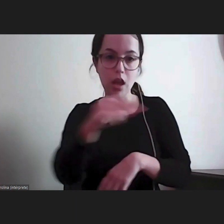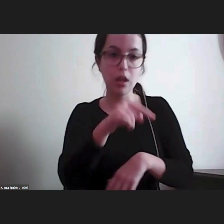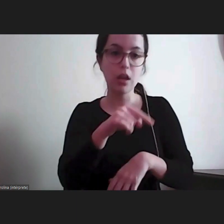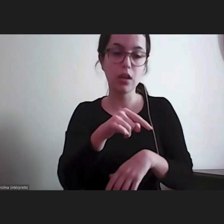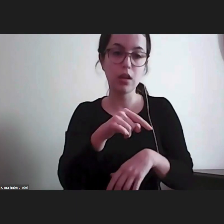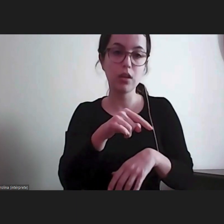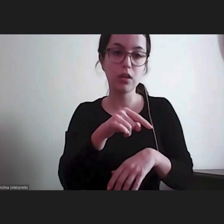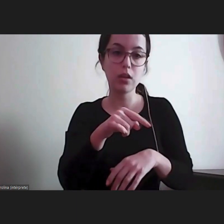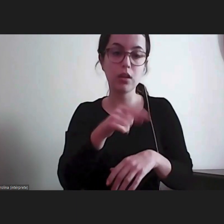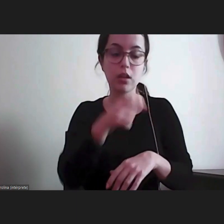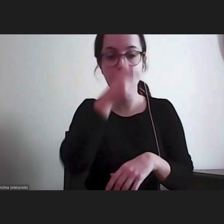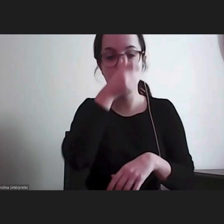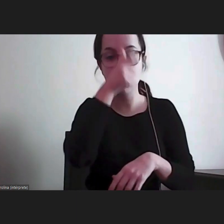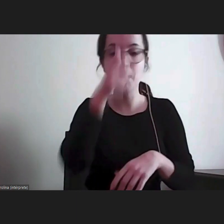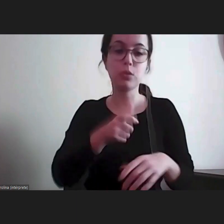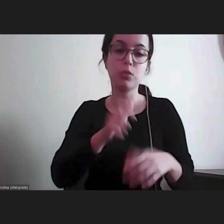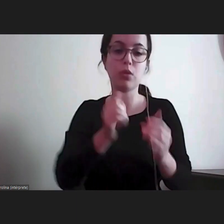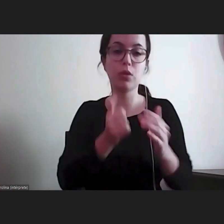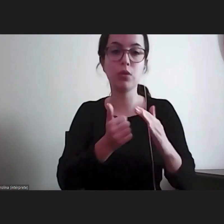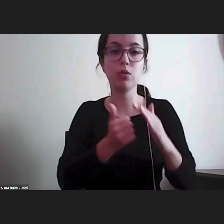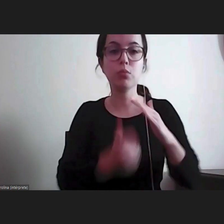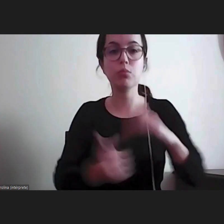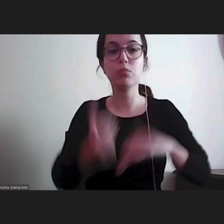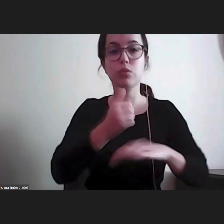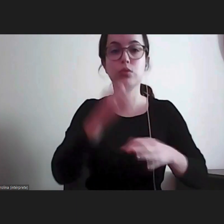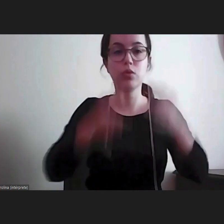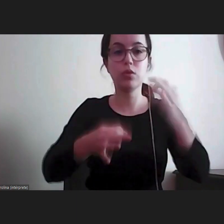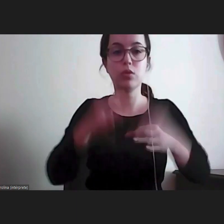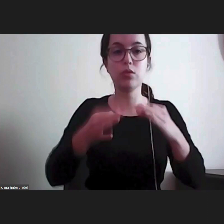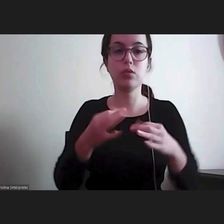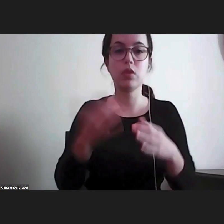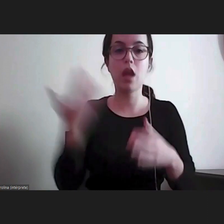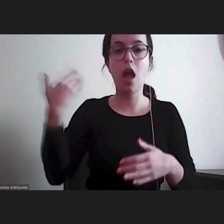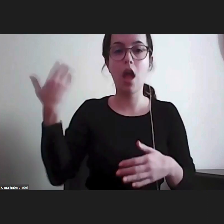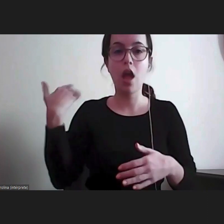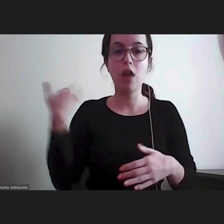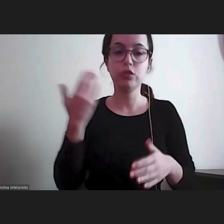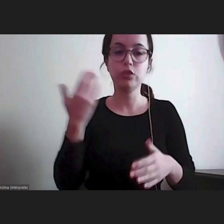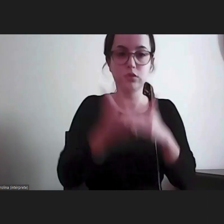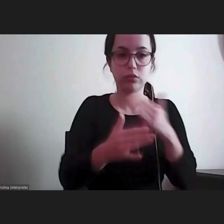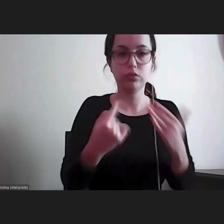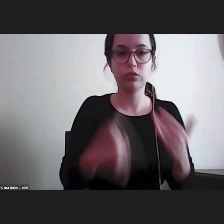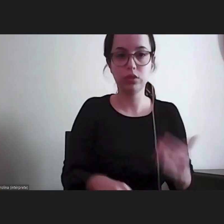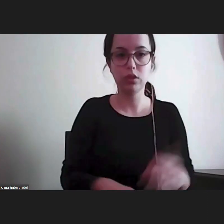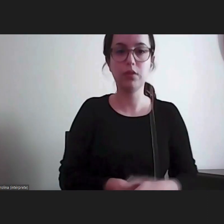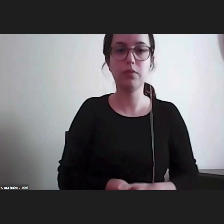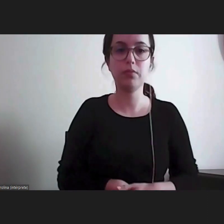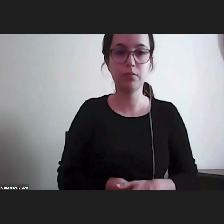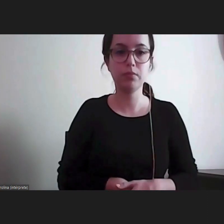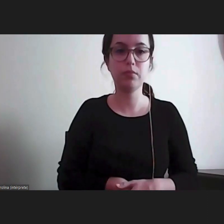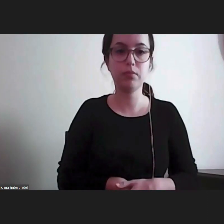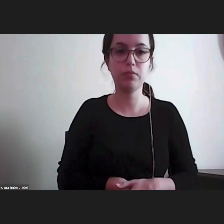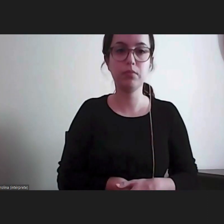figura do Provedor de Justiça que já existia. Quais são então esses elementos do estatuto